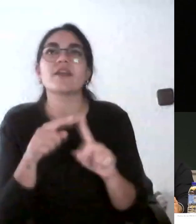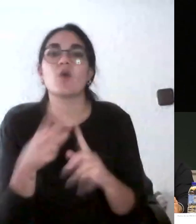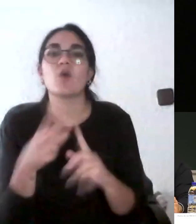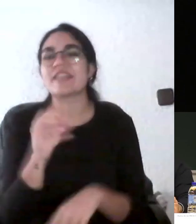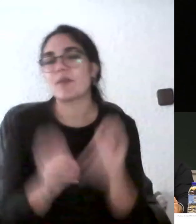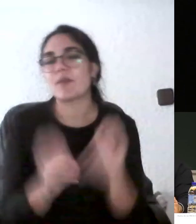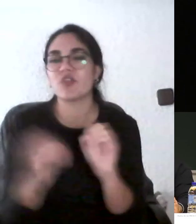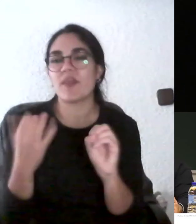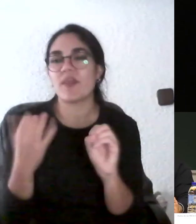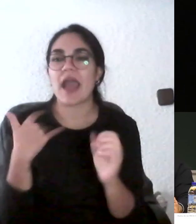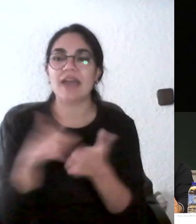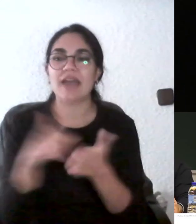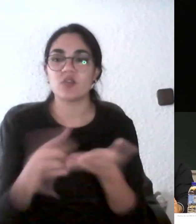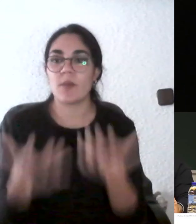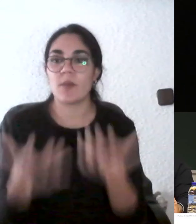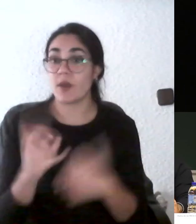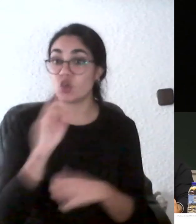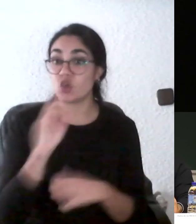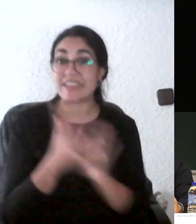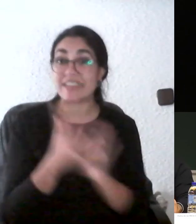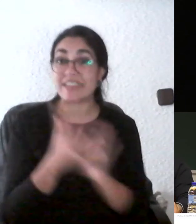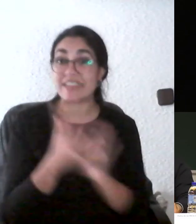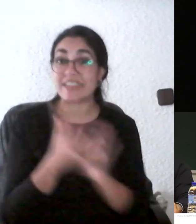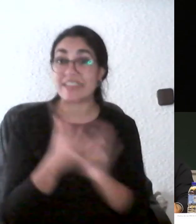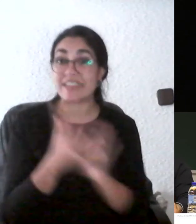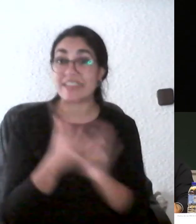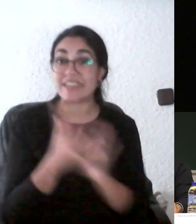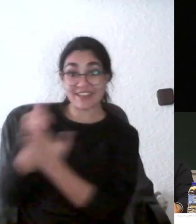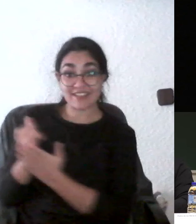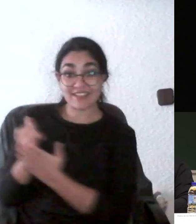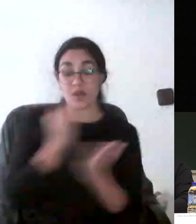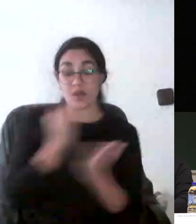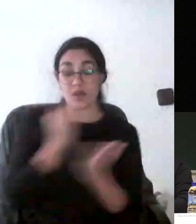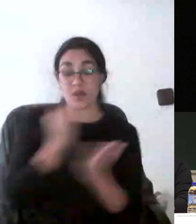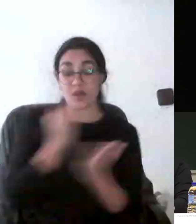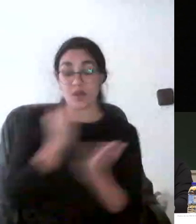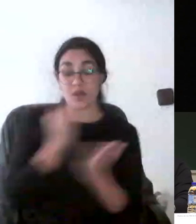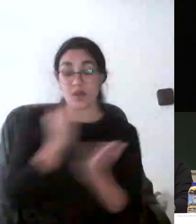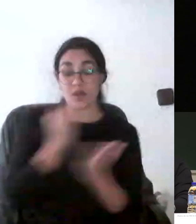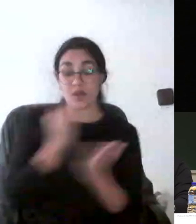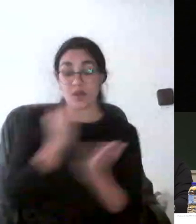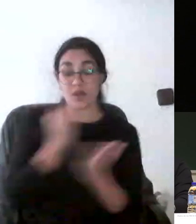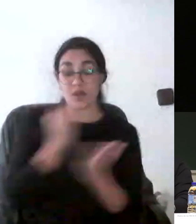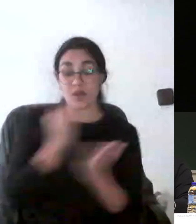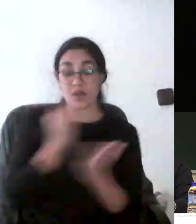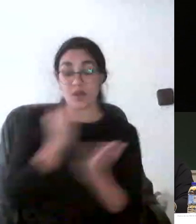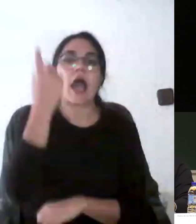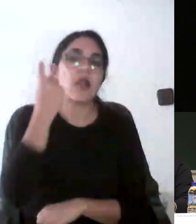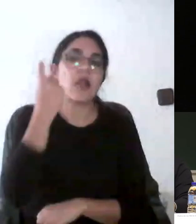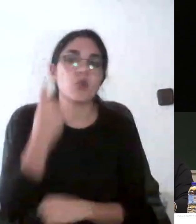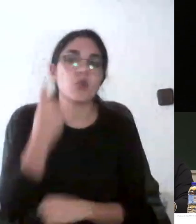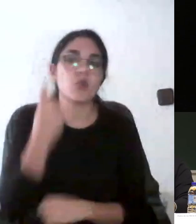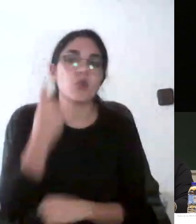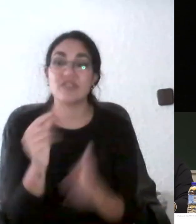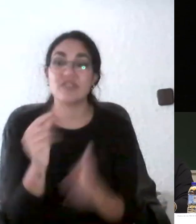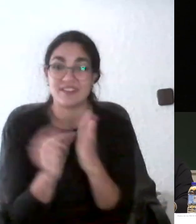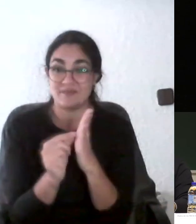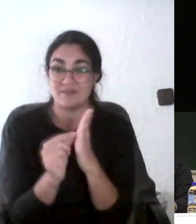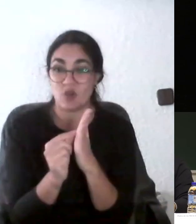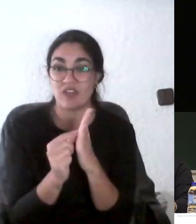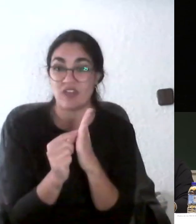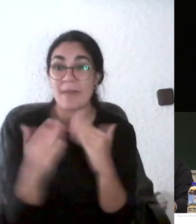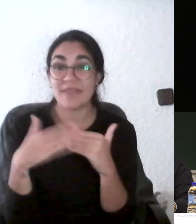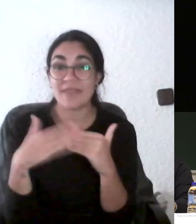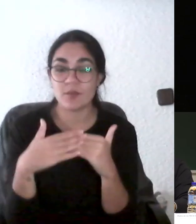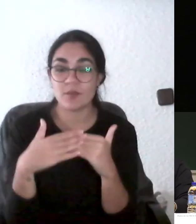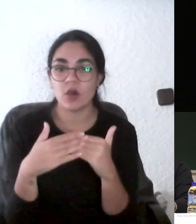pruebas tienen que tener un mínimo de 30 a mí si un alumno saca por debajo del 3 es que no me interesa es decir no tiene un mínimo en una prueba que es